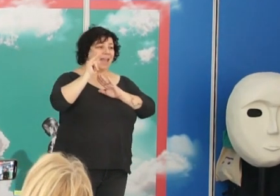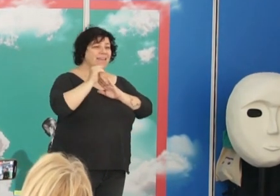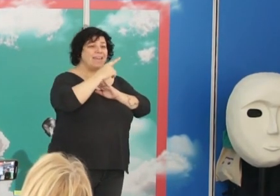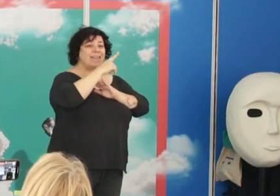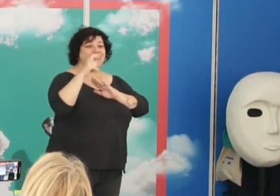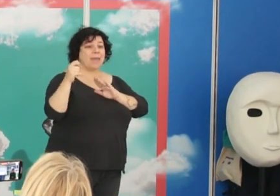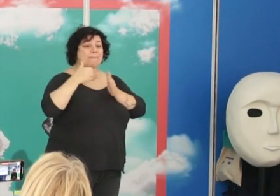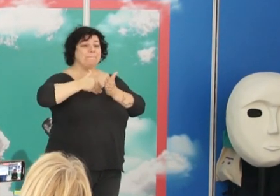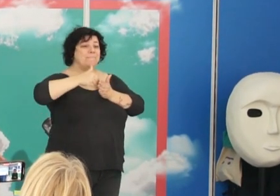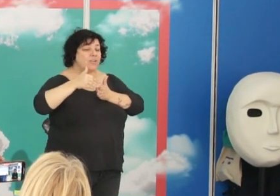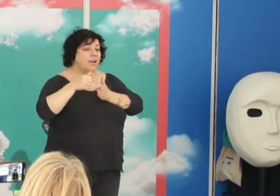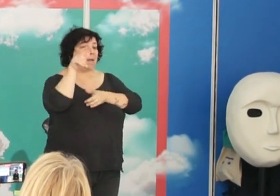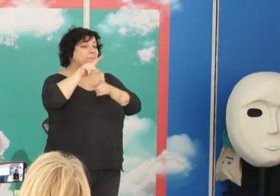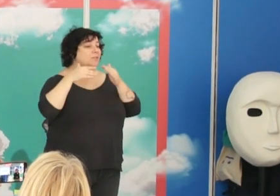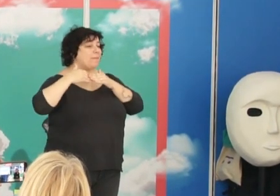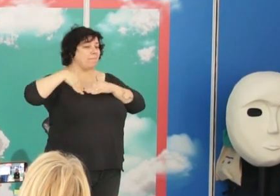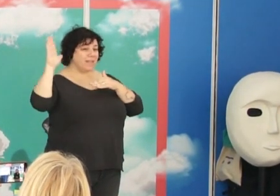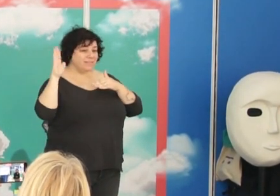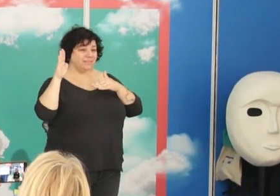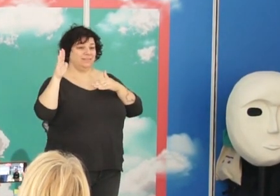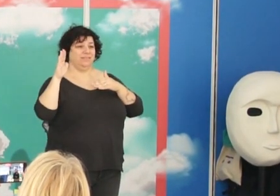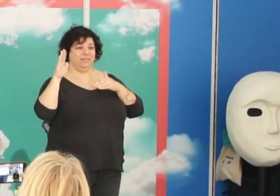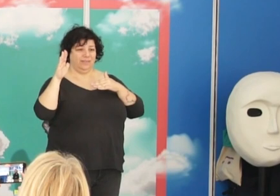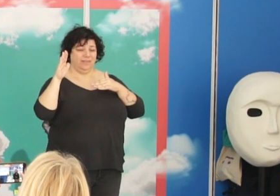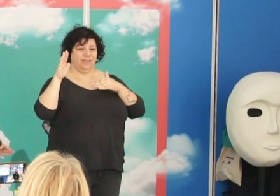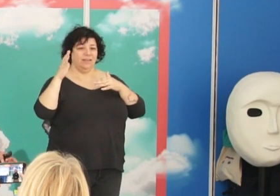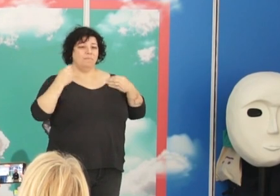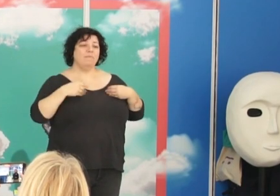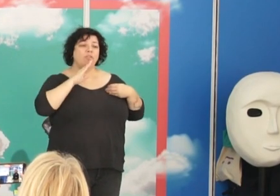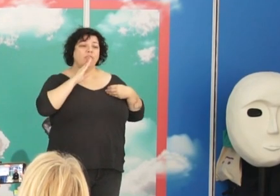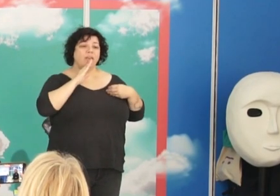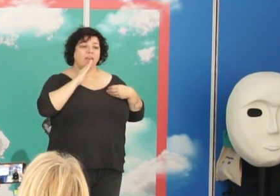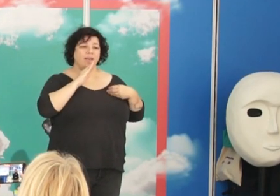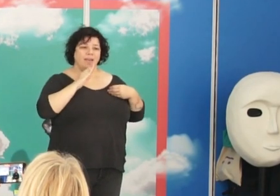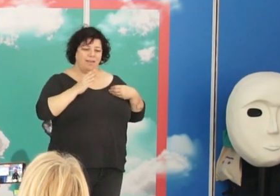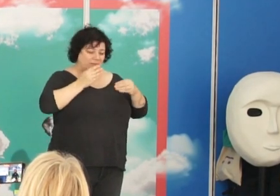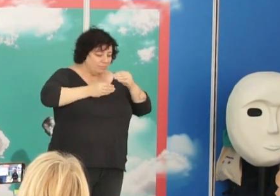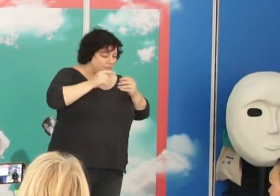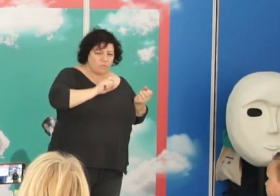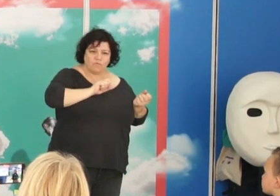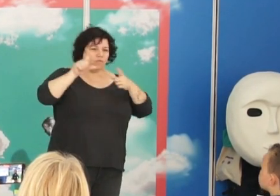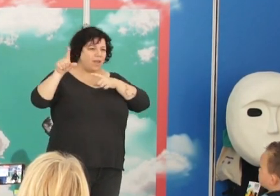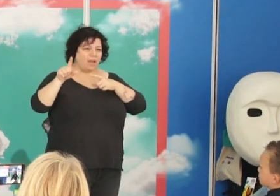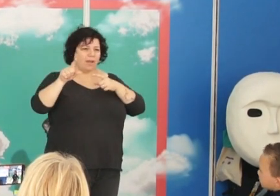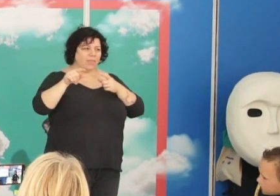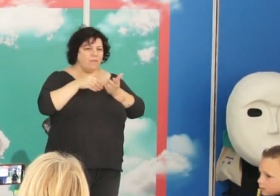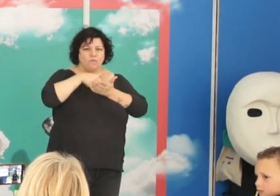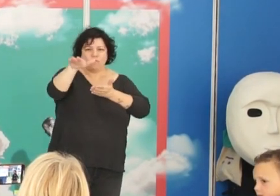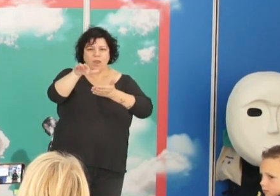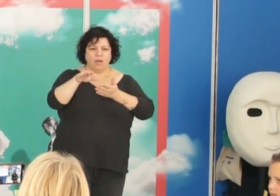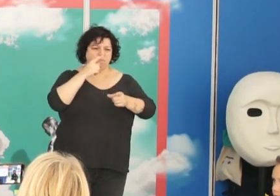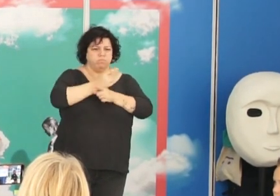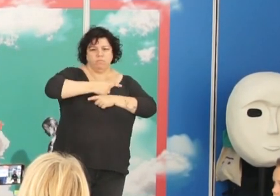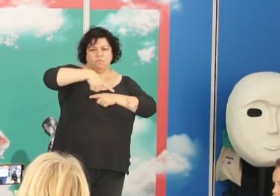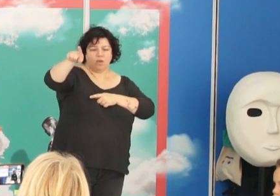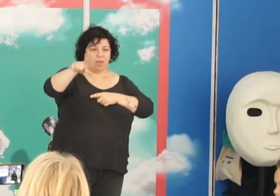de 10 millones de personas que viven fuera de sus hogares de origen, que han sido desplazadas y obligadas